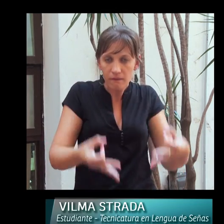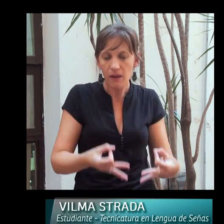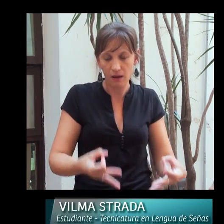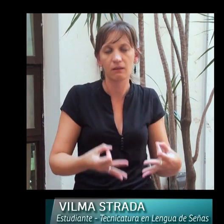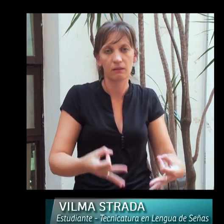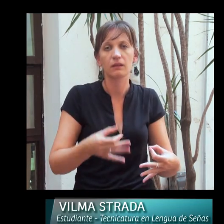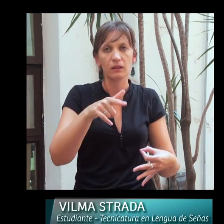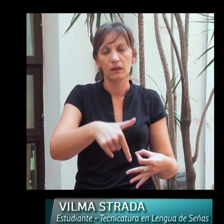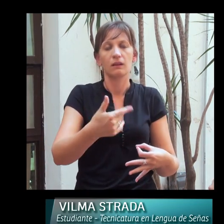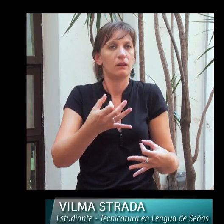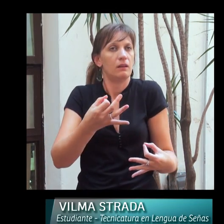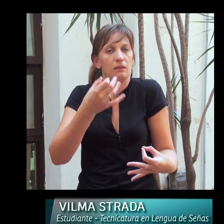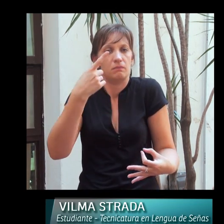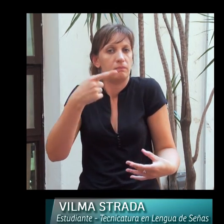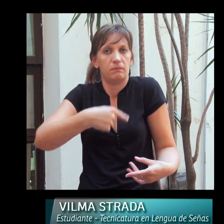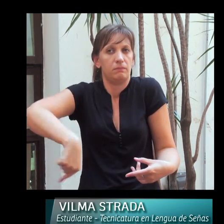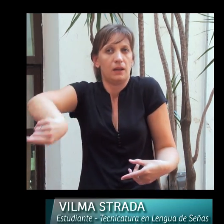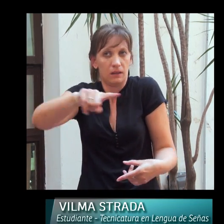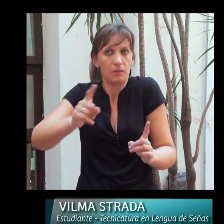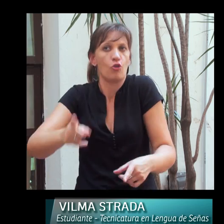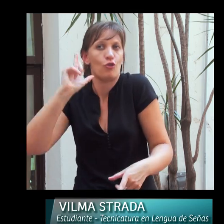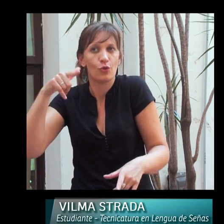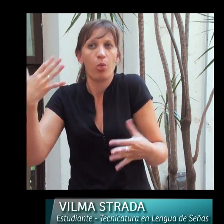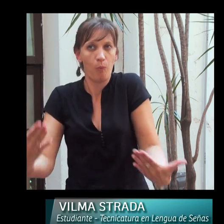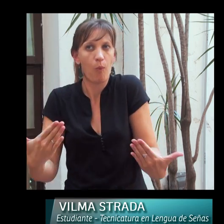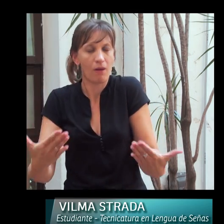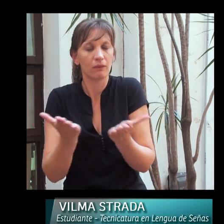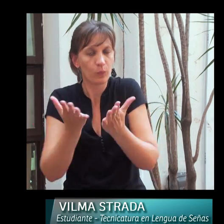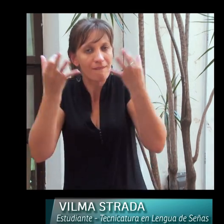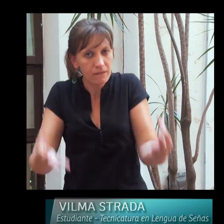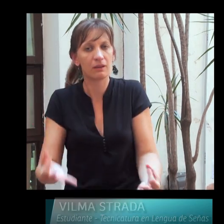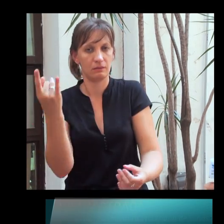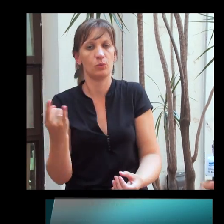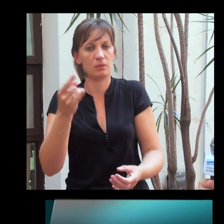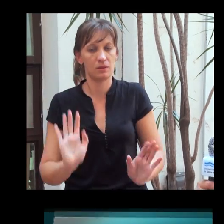un espacio efectivo, digamos, y concreto como estudiantes universitarios.